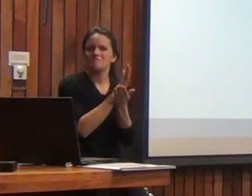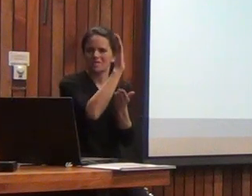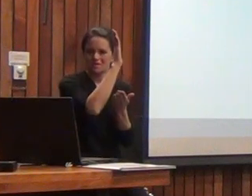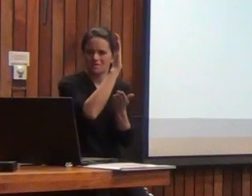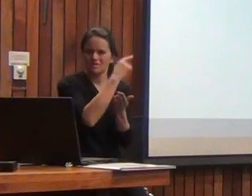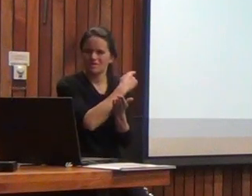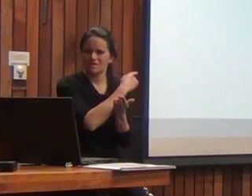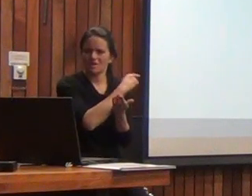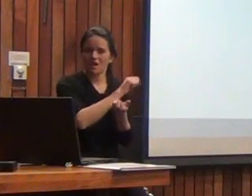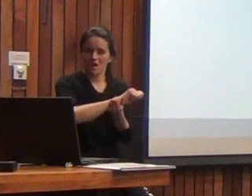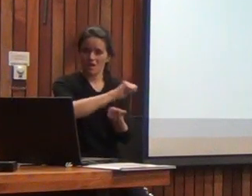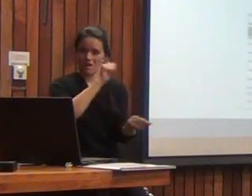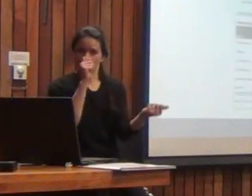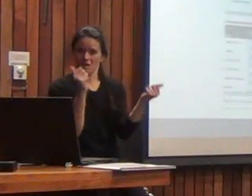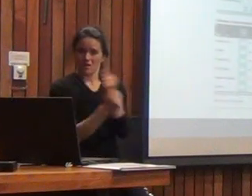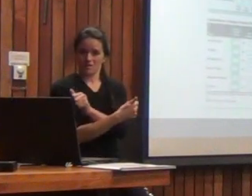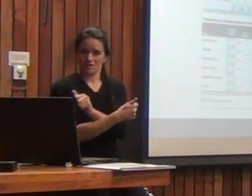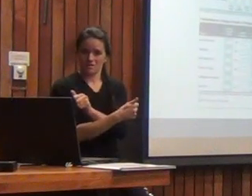porque al reverso esto